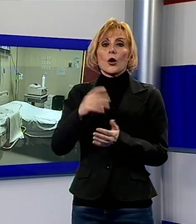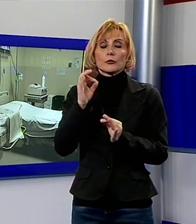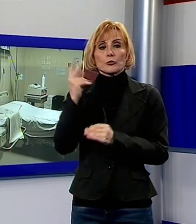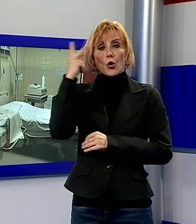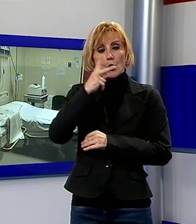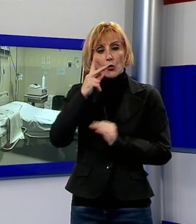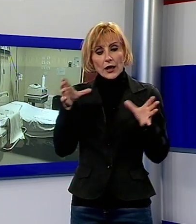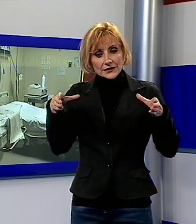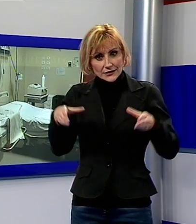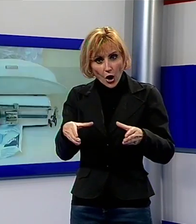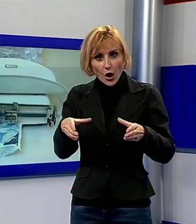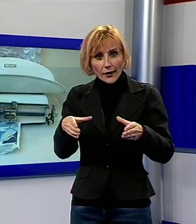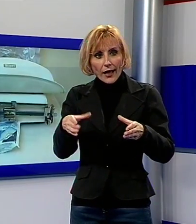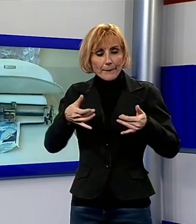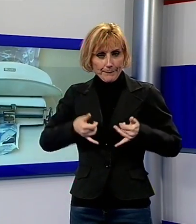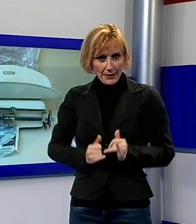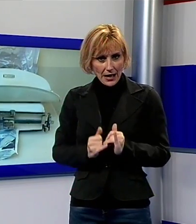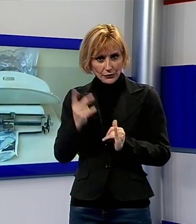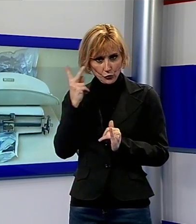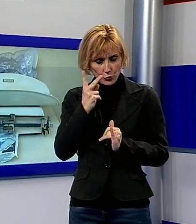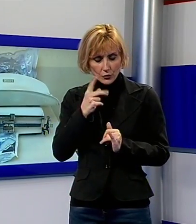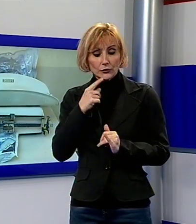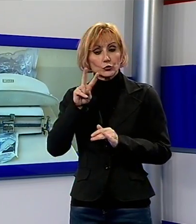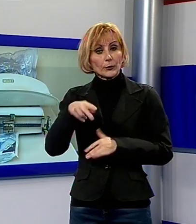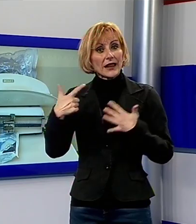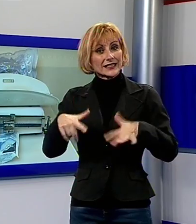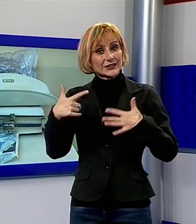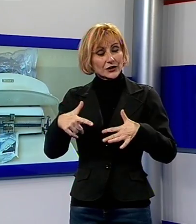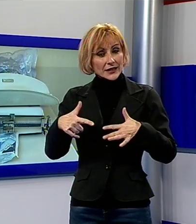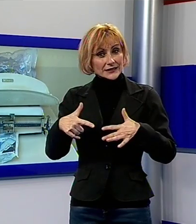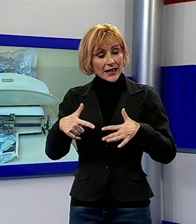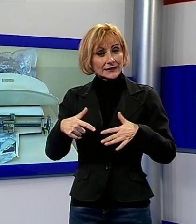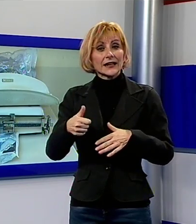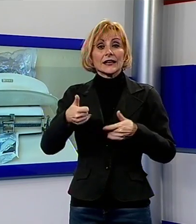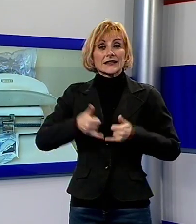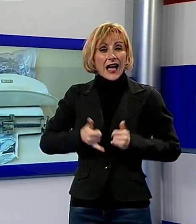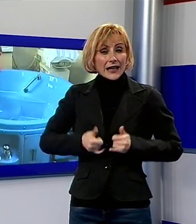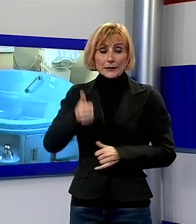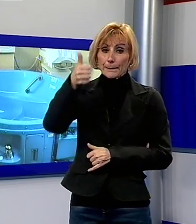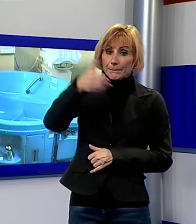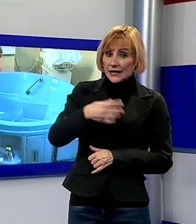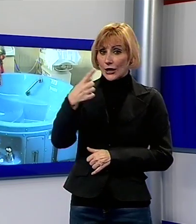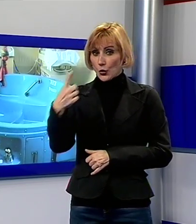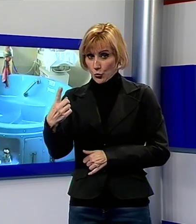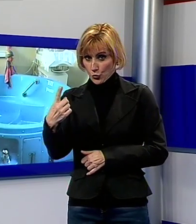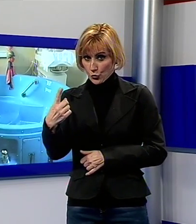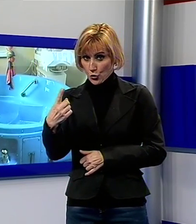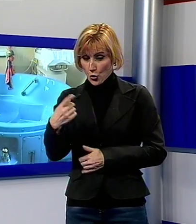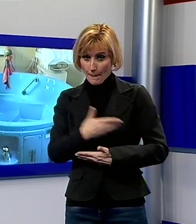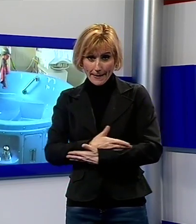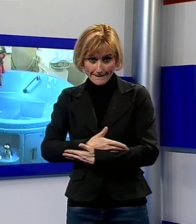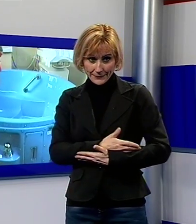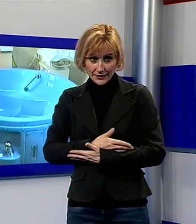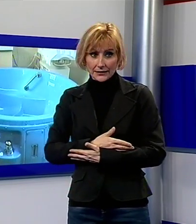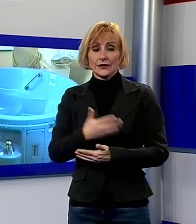blocco parto dell'ospedale lucchese dove nel 2017 sono nati 1.001 bambini. Il blocco è dotato di